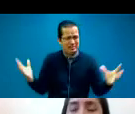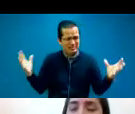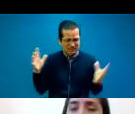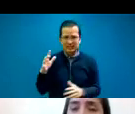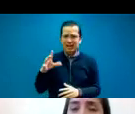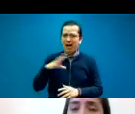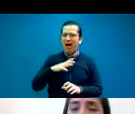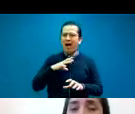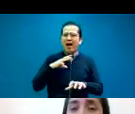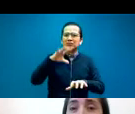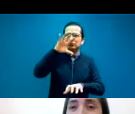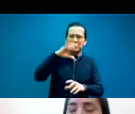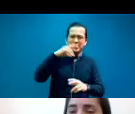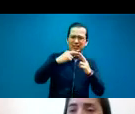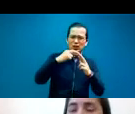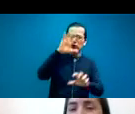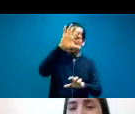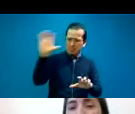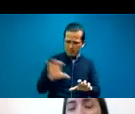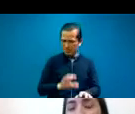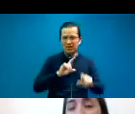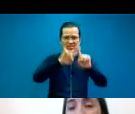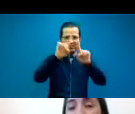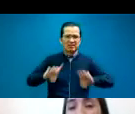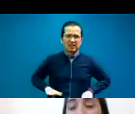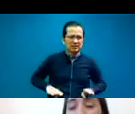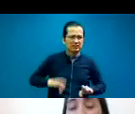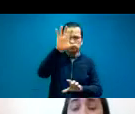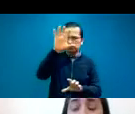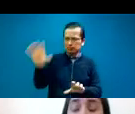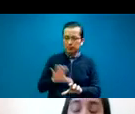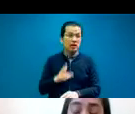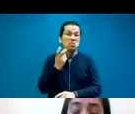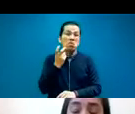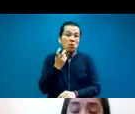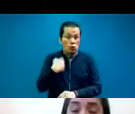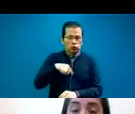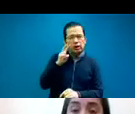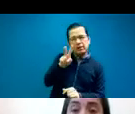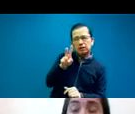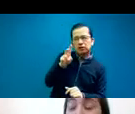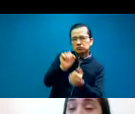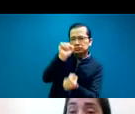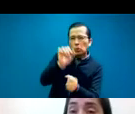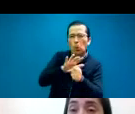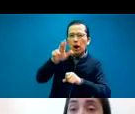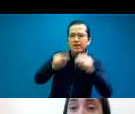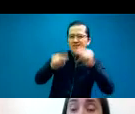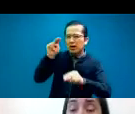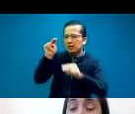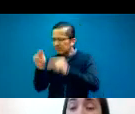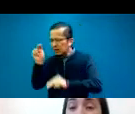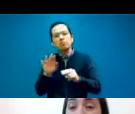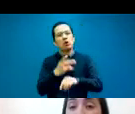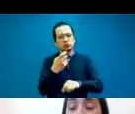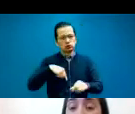tiene sus particularidades, y también están contempladas en los aranceles que